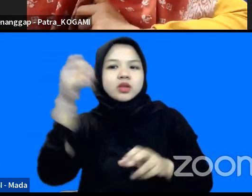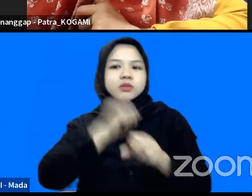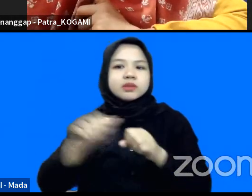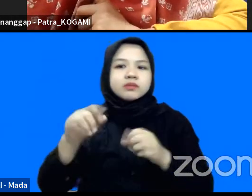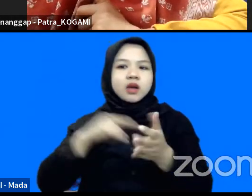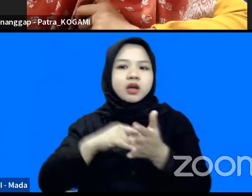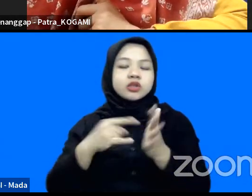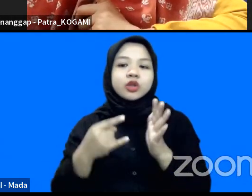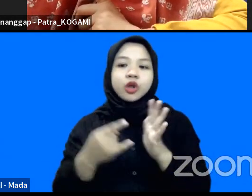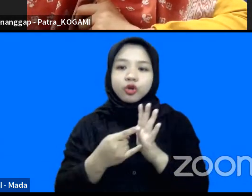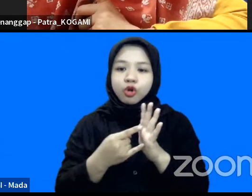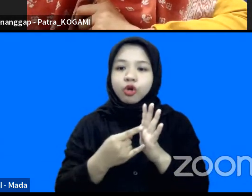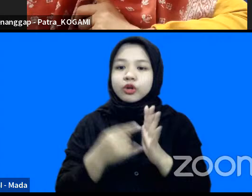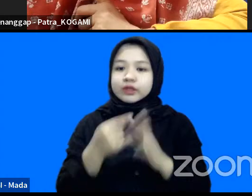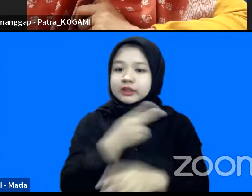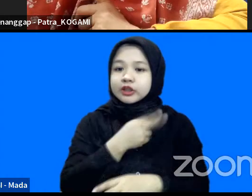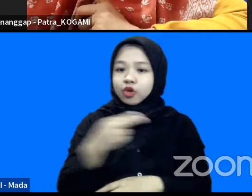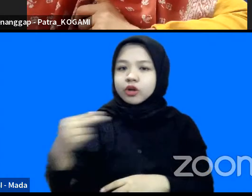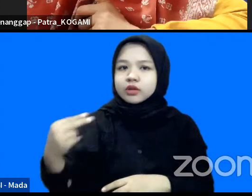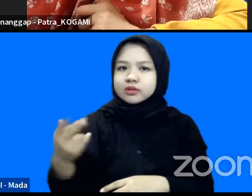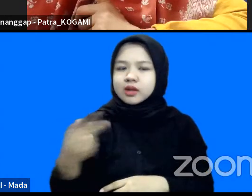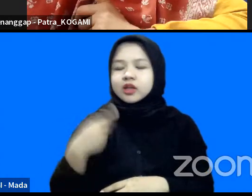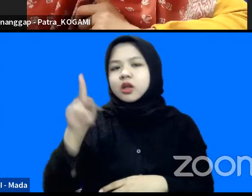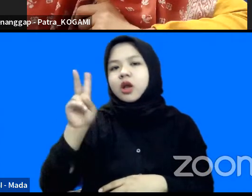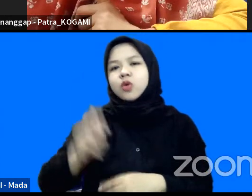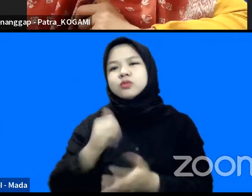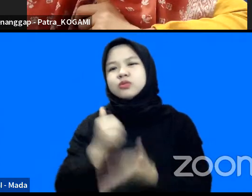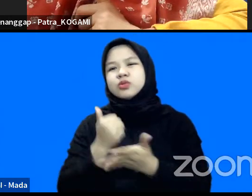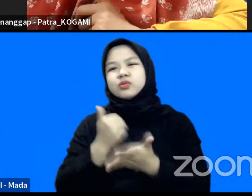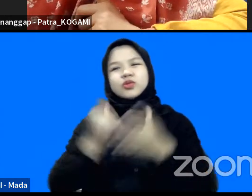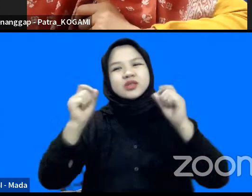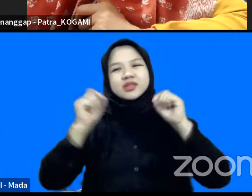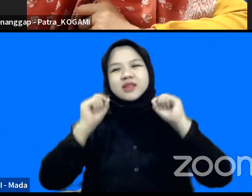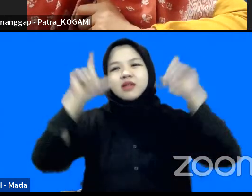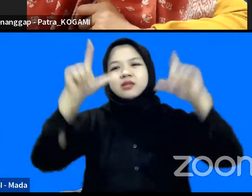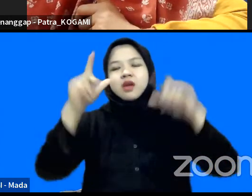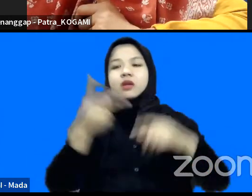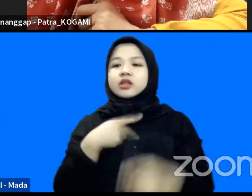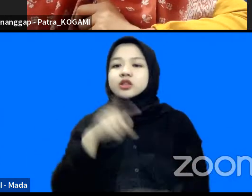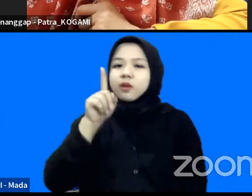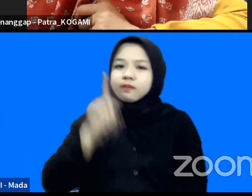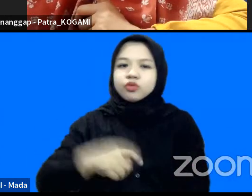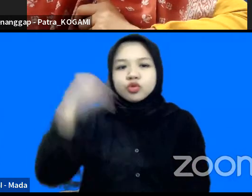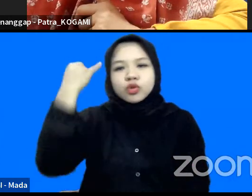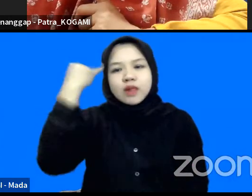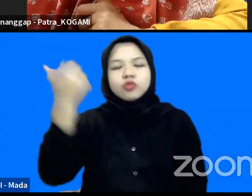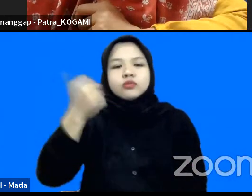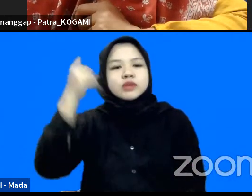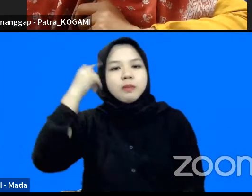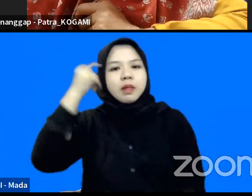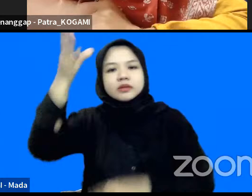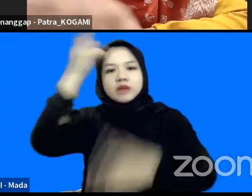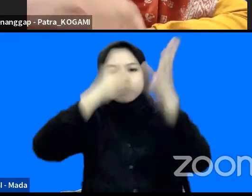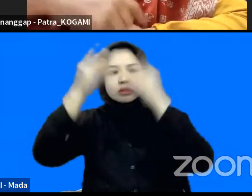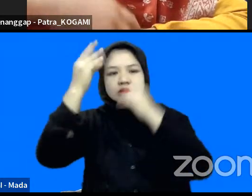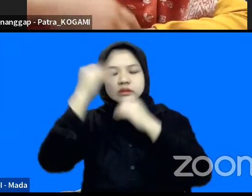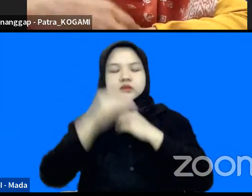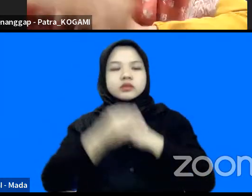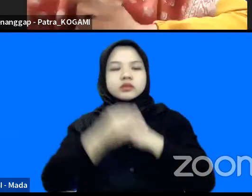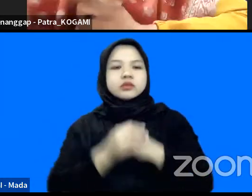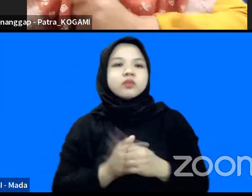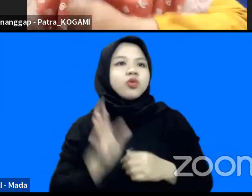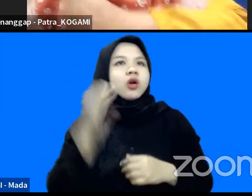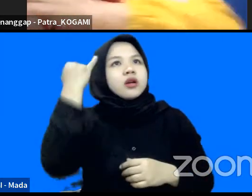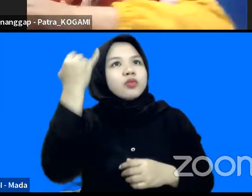teknologi di Indonesia yang kita perlu betul-betul sadar gitu dan kita memerlukan sains untuk mempelajari itu bukan hanya sains